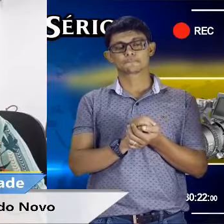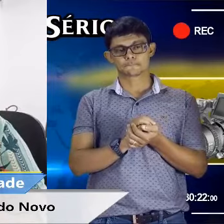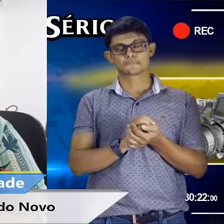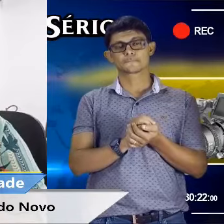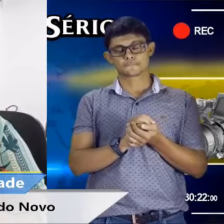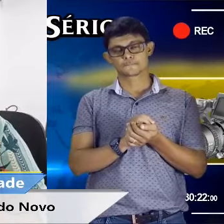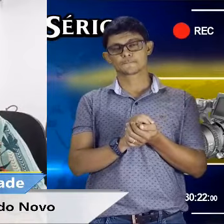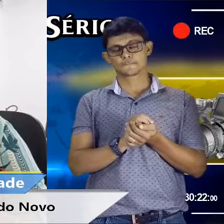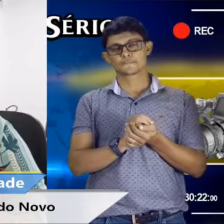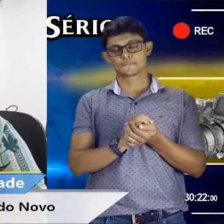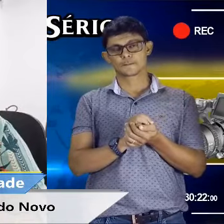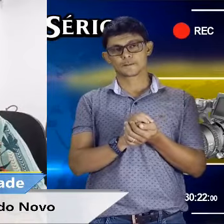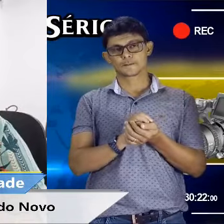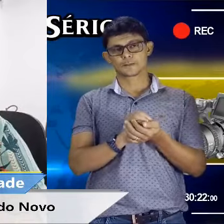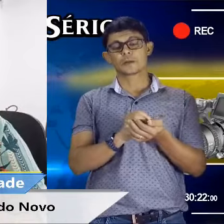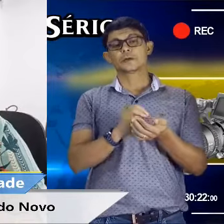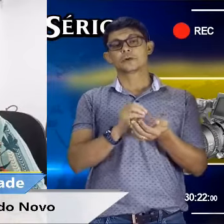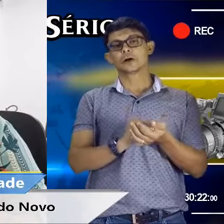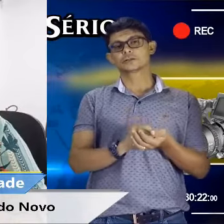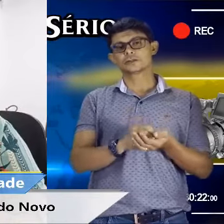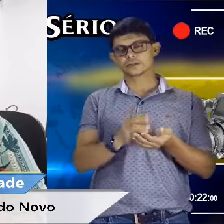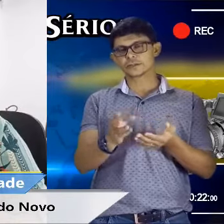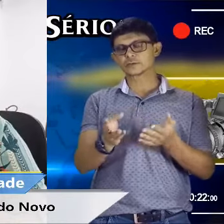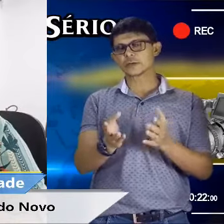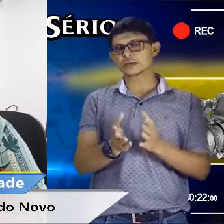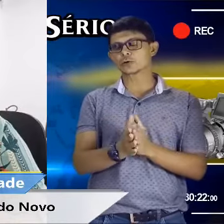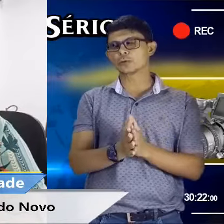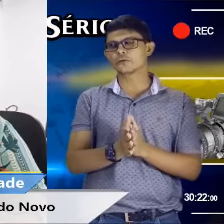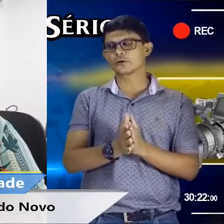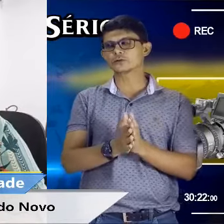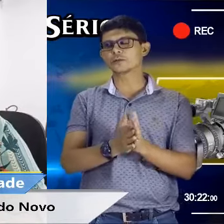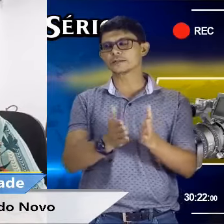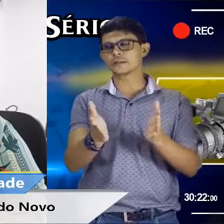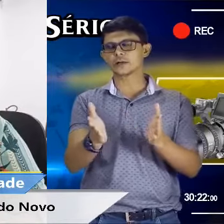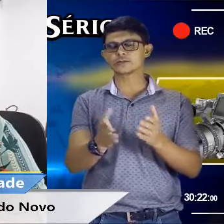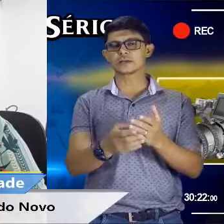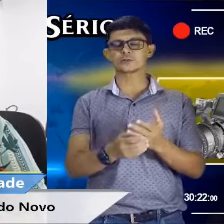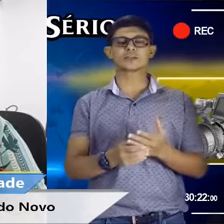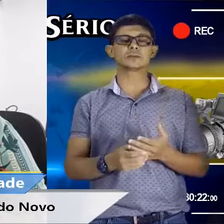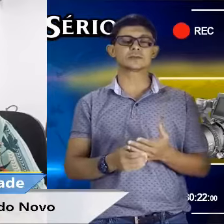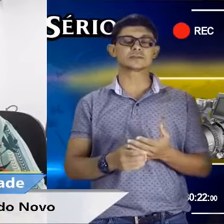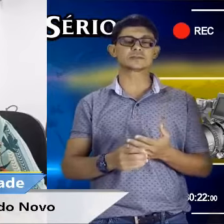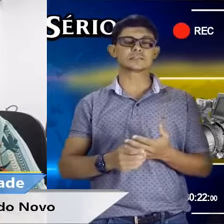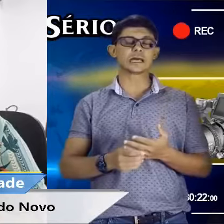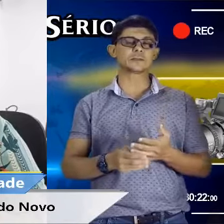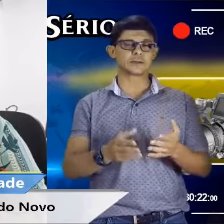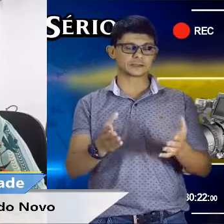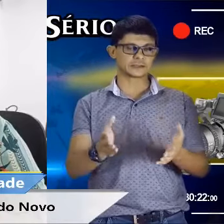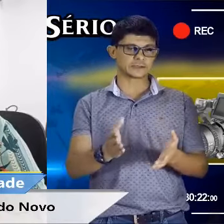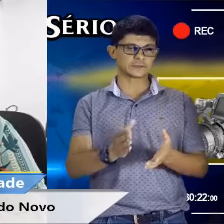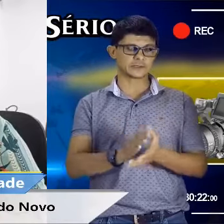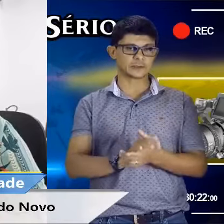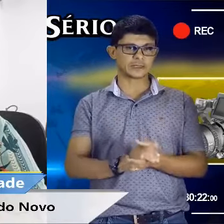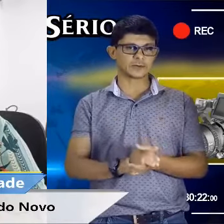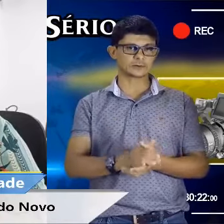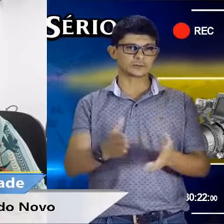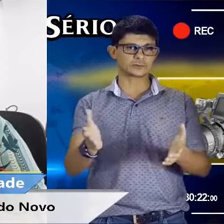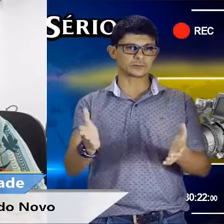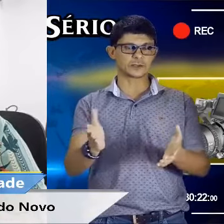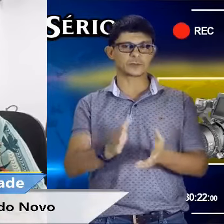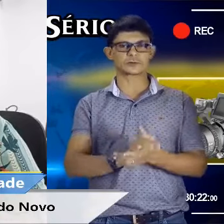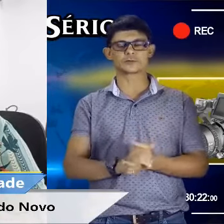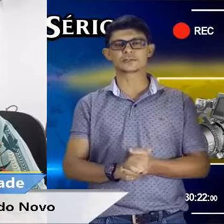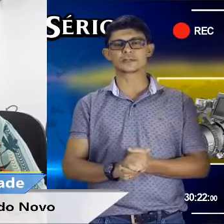lado de todos os produtores nesse momento. Nós estamos pegando como fonte um material que saiu nos amigos da imprensa da TV Liberal,